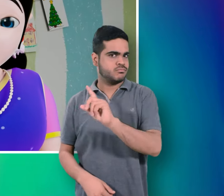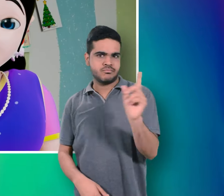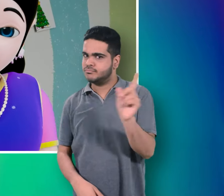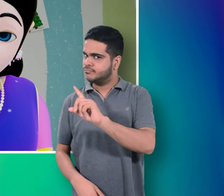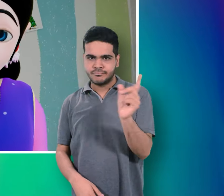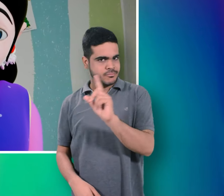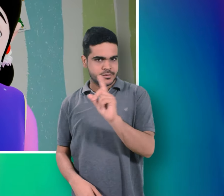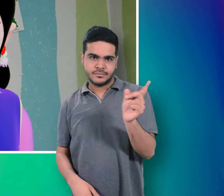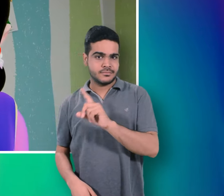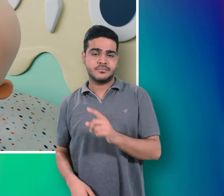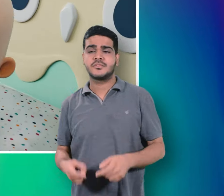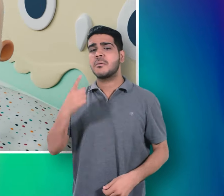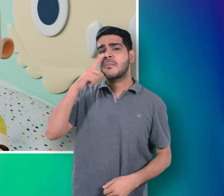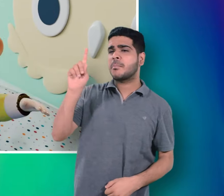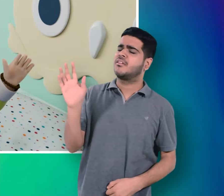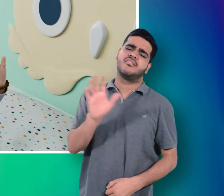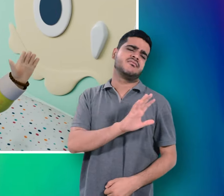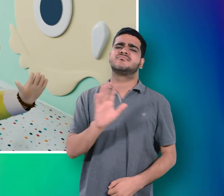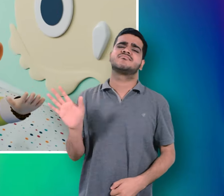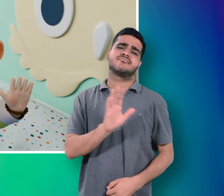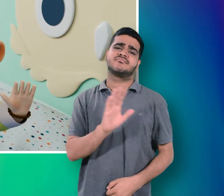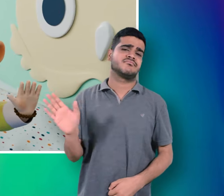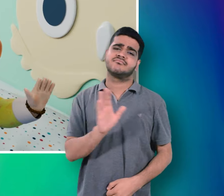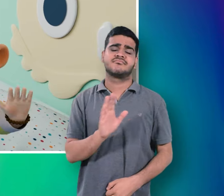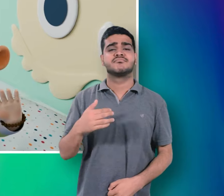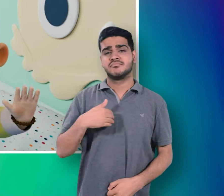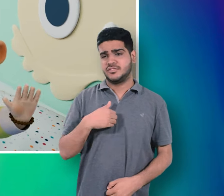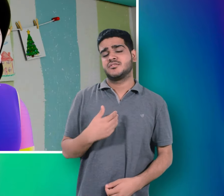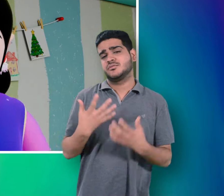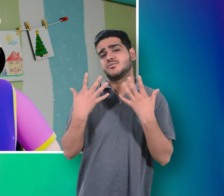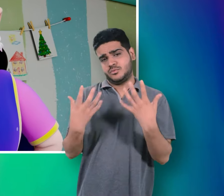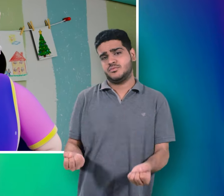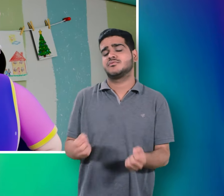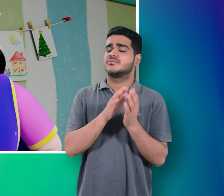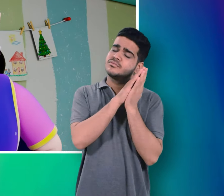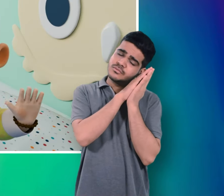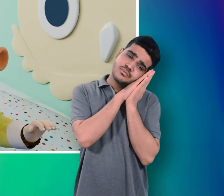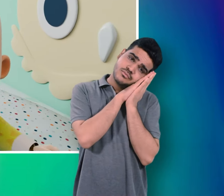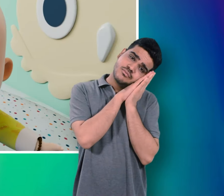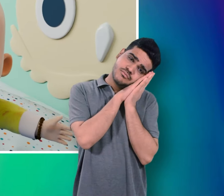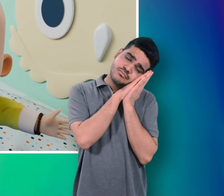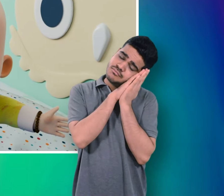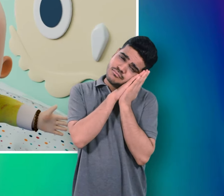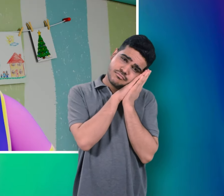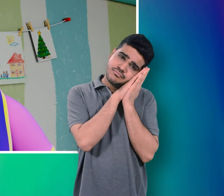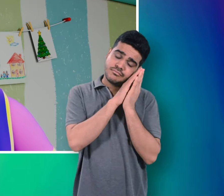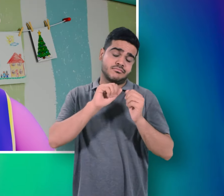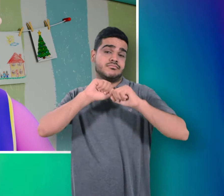रहा नाना मम्मी नाना मम्मी मैं नहीं अच सकता थोड़ी